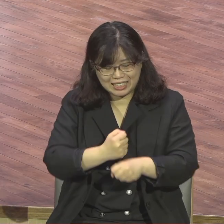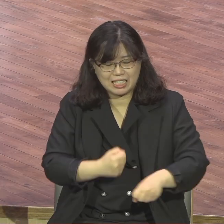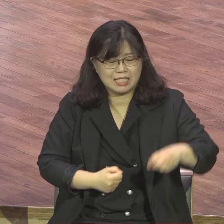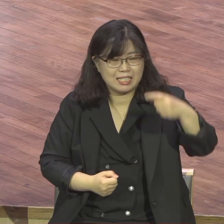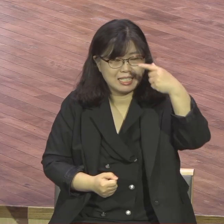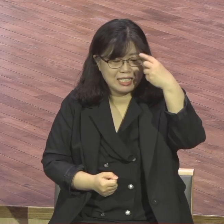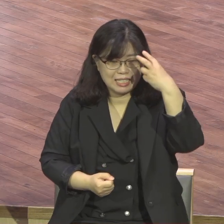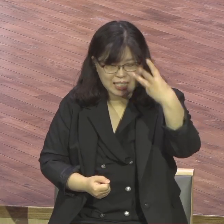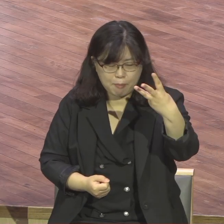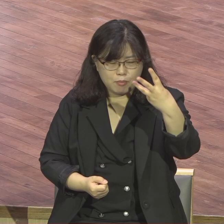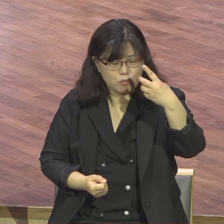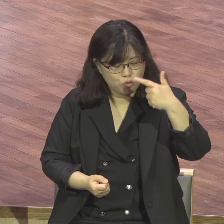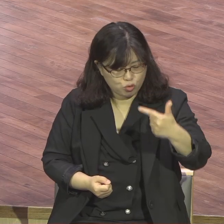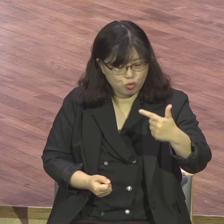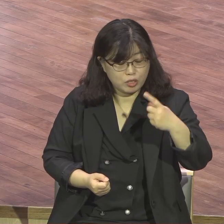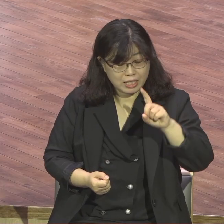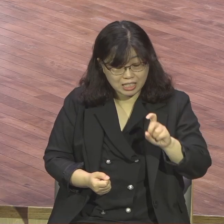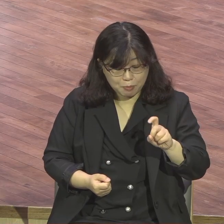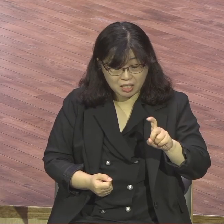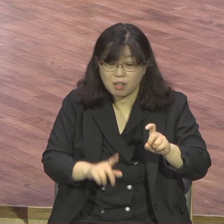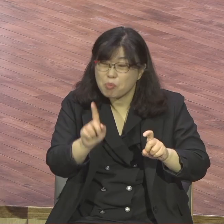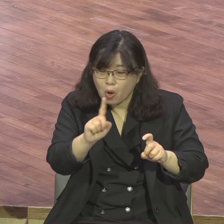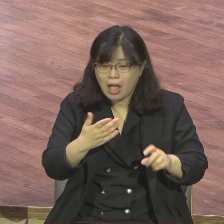이 삶에 매몰되지 말라